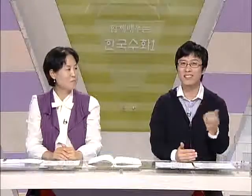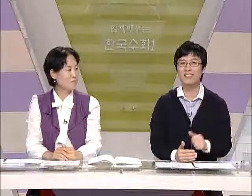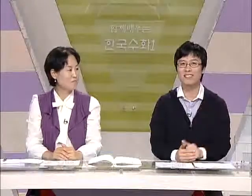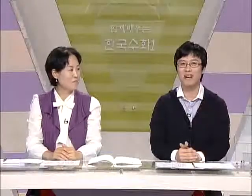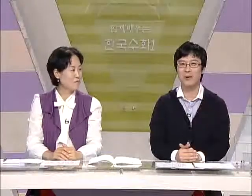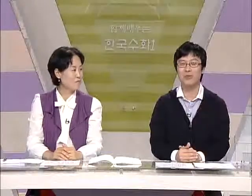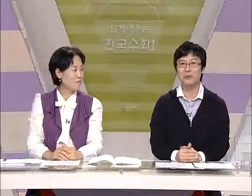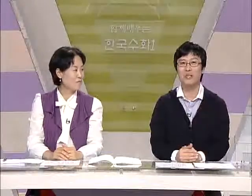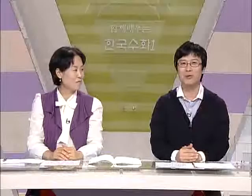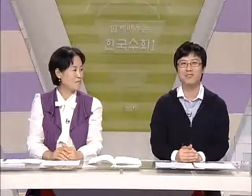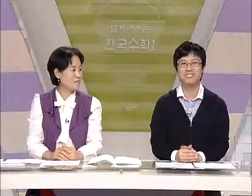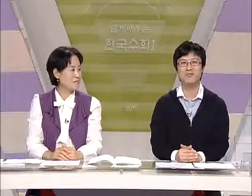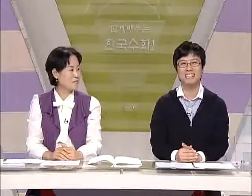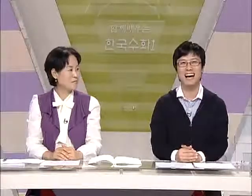받았는지 한번 표현해 보시겠습니다.